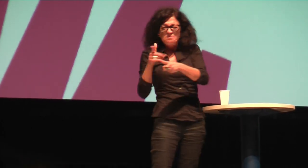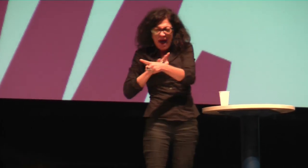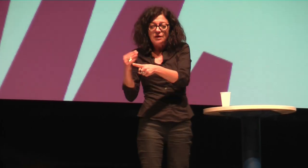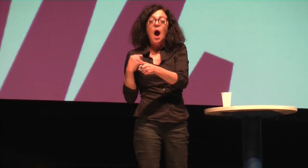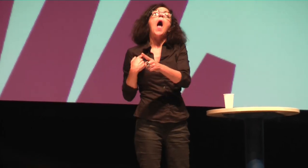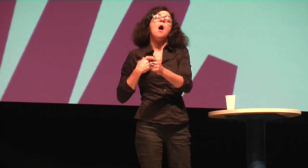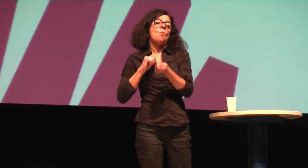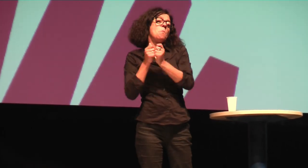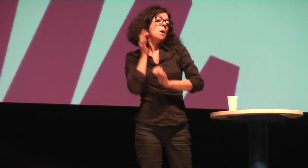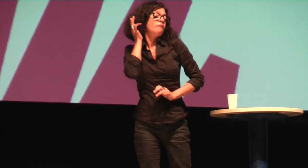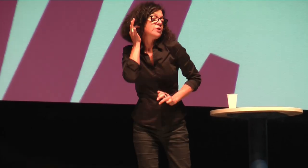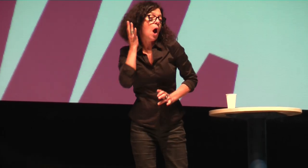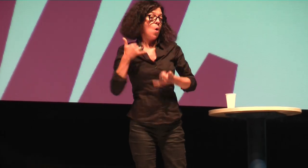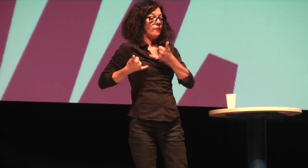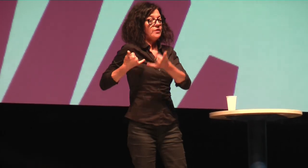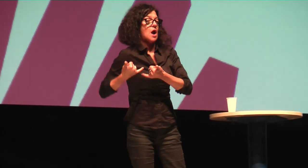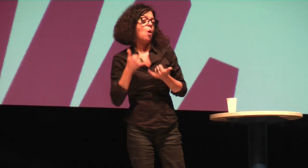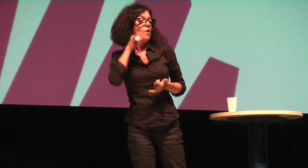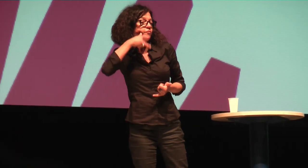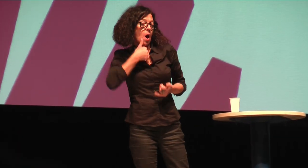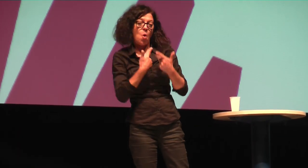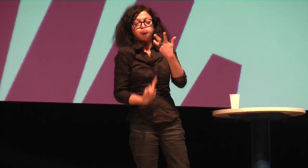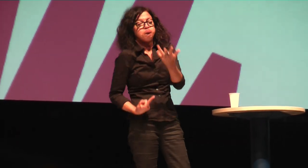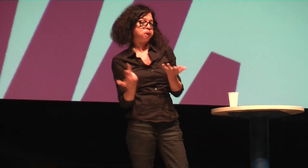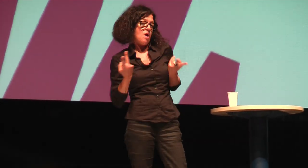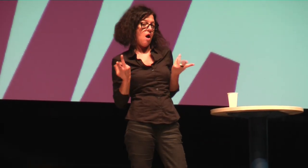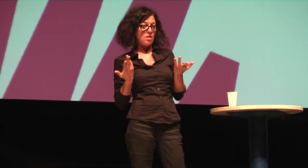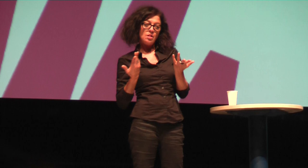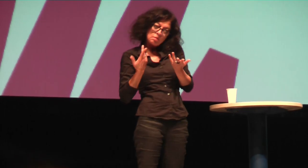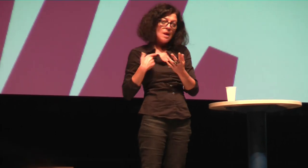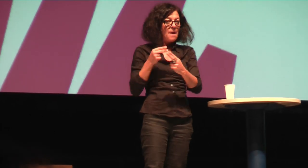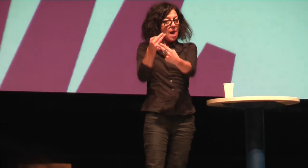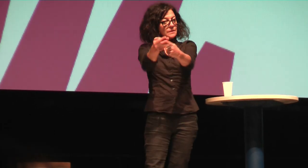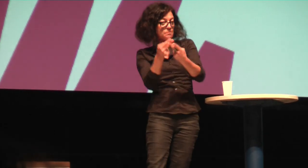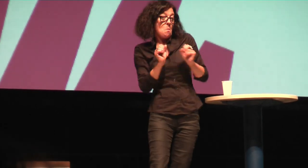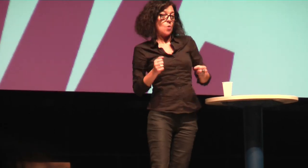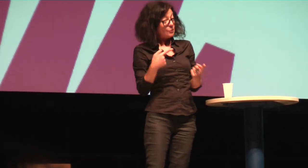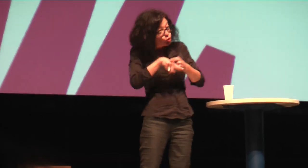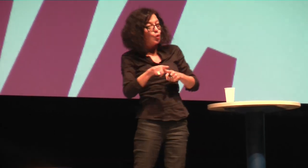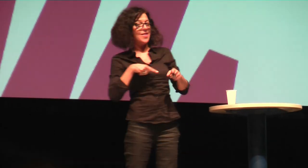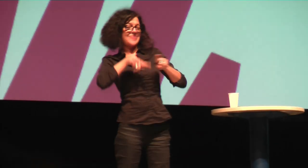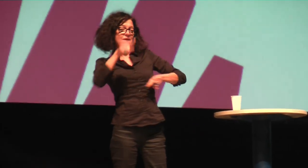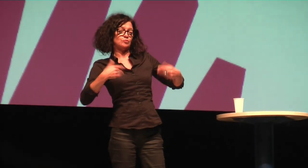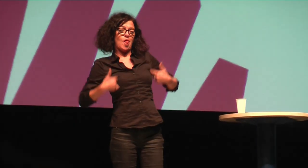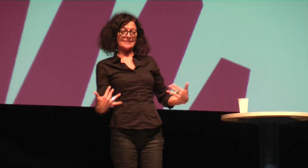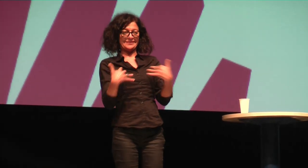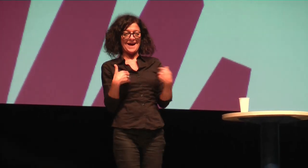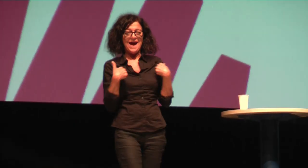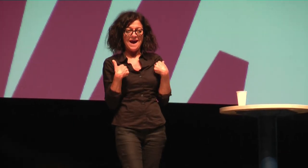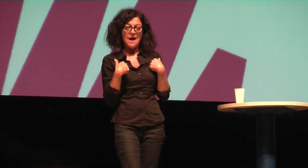also der andere Gesprächspanne im Gespräch mit anderen Gehörlosen weiterhin diese Gebärde. Also man kann sich ja anpassen. Jemand kann